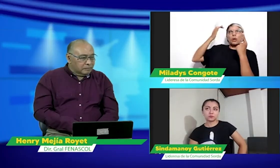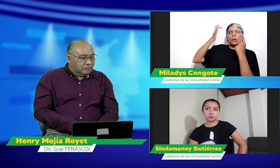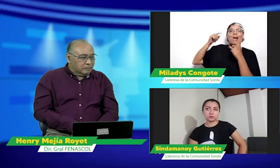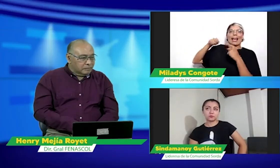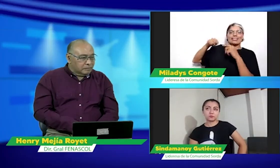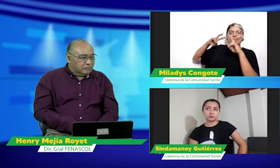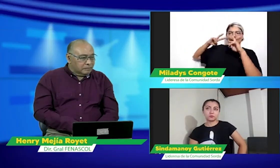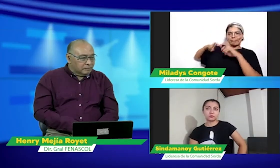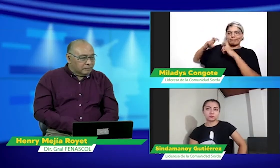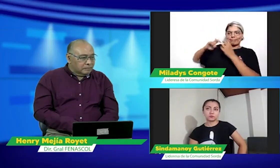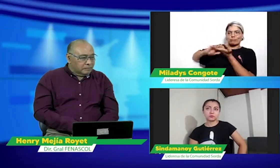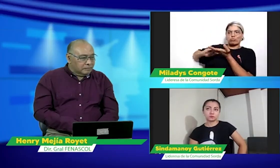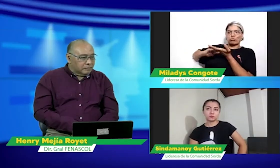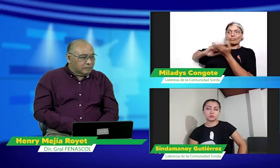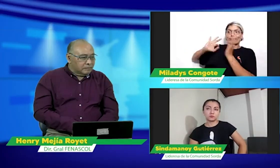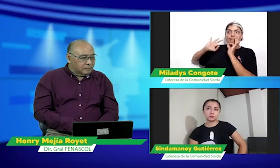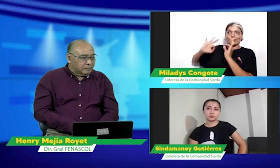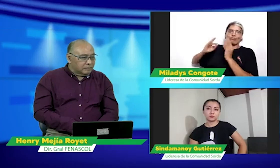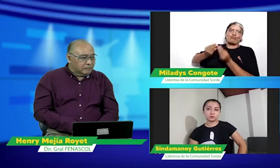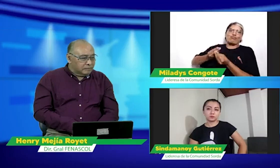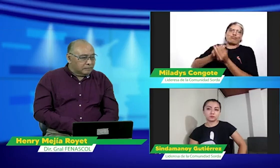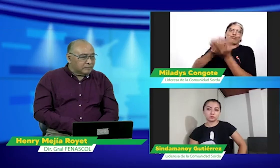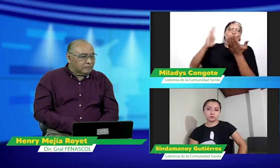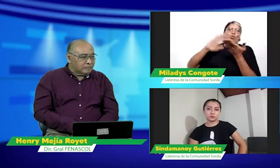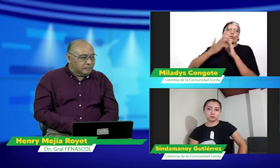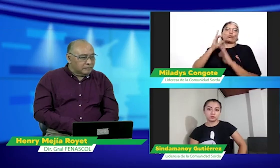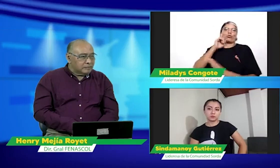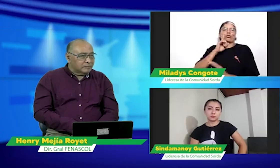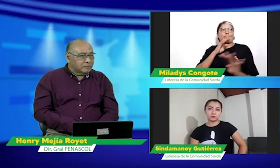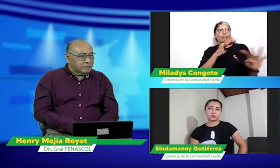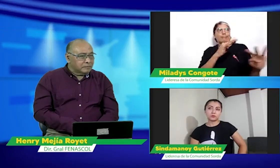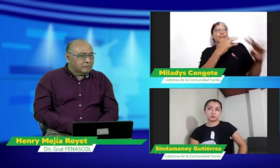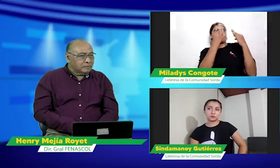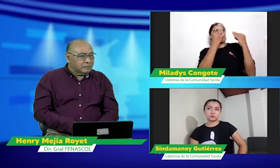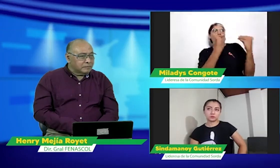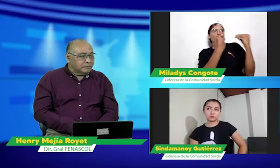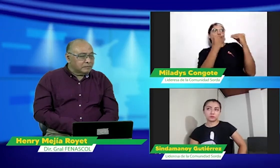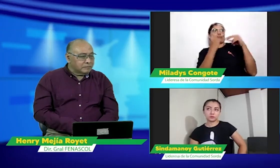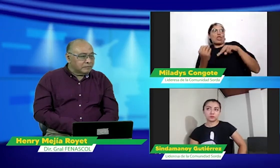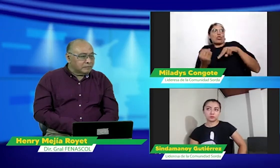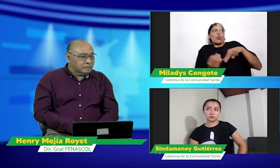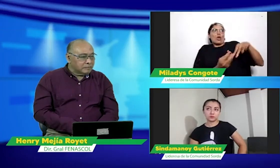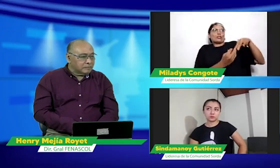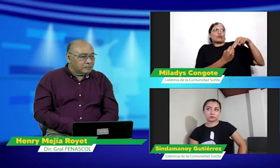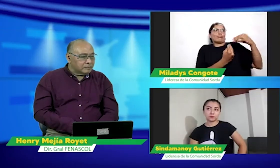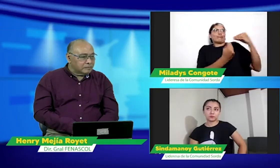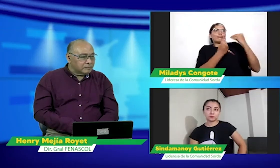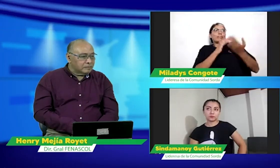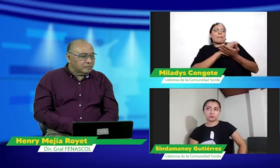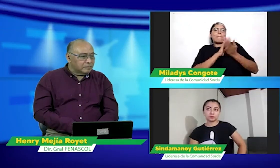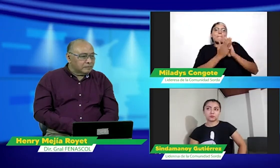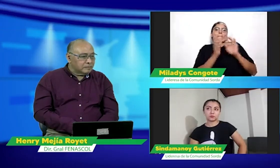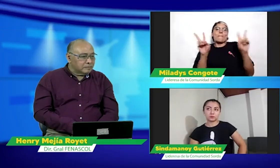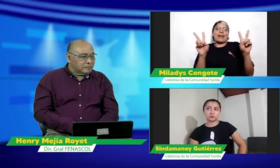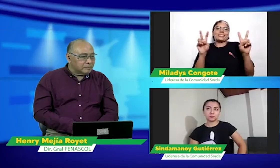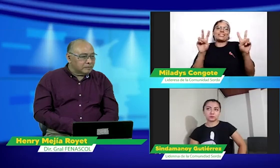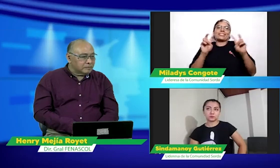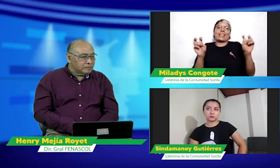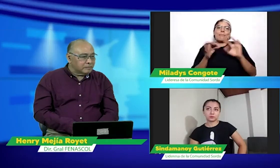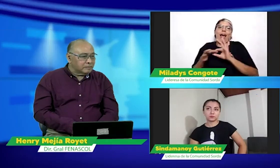causa de estas disputas que todavía continúan en la actualidad hay que darle solución para que la comunidad sorda aprenda